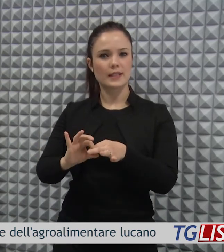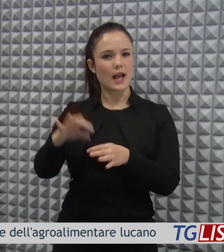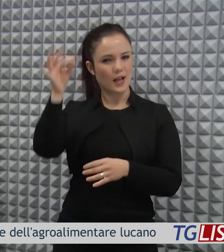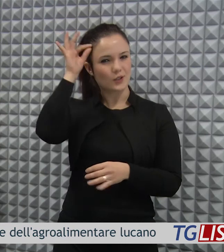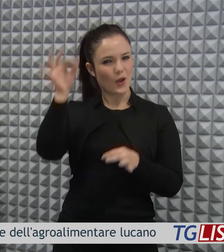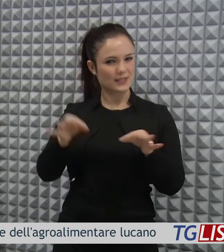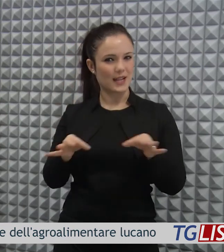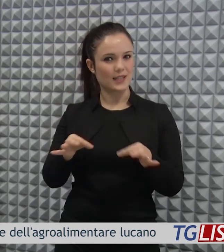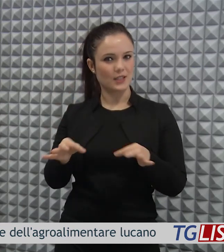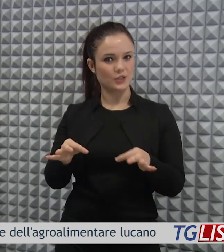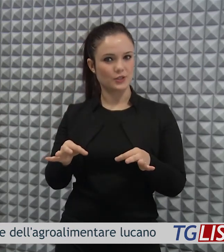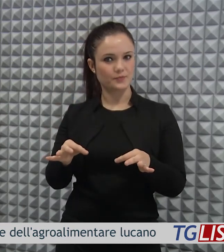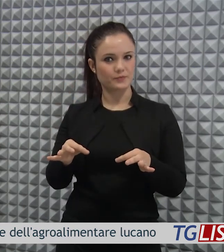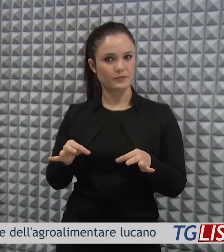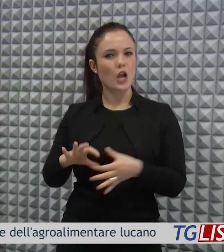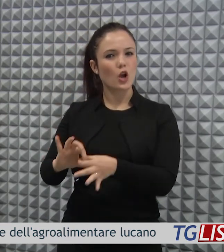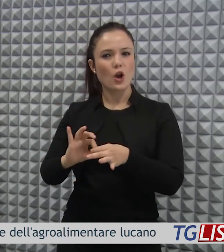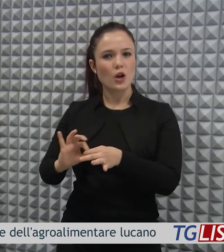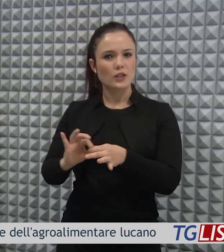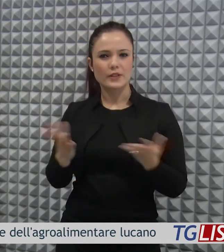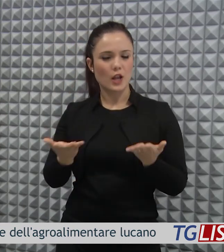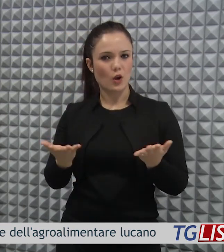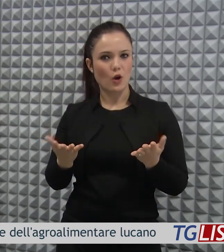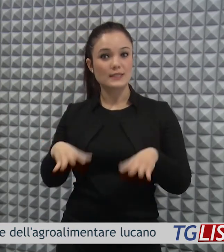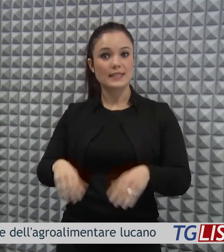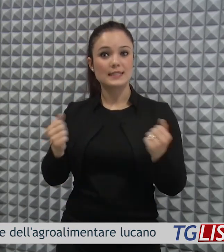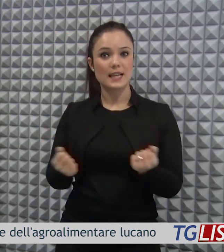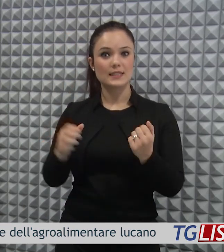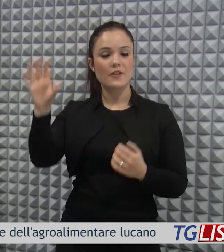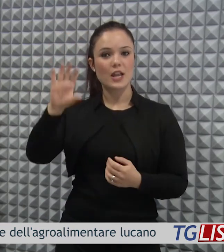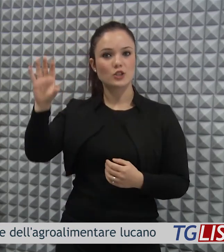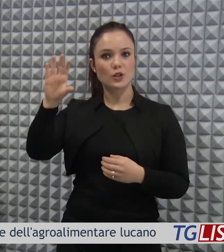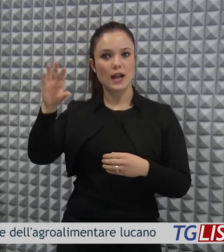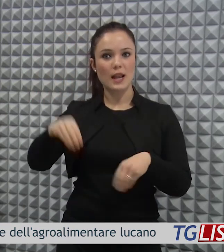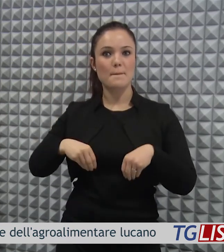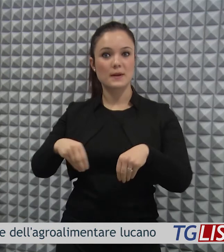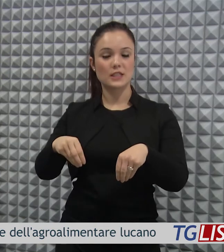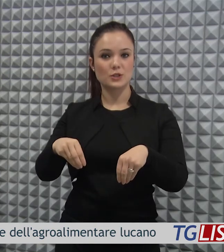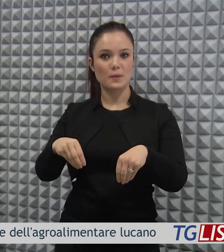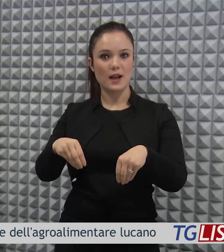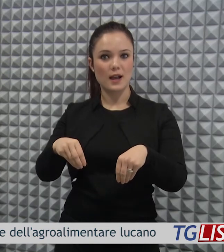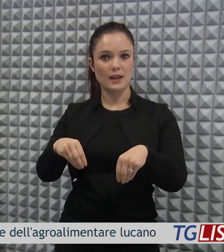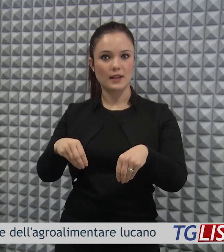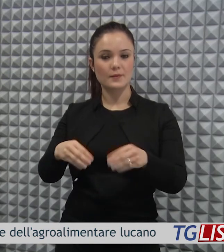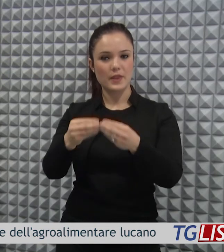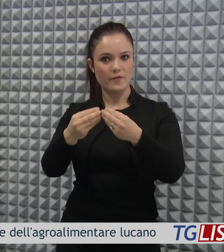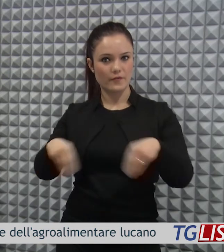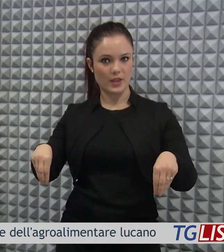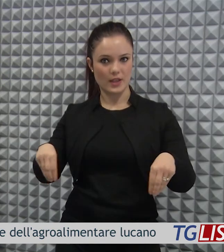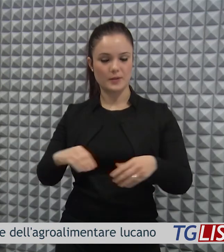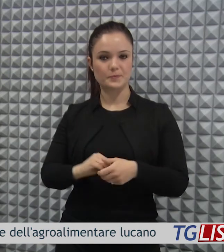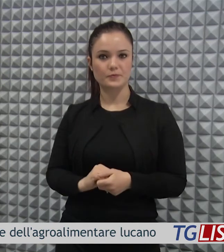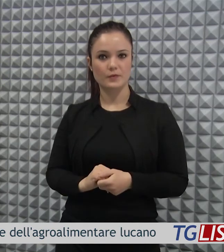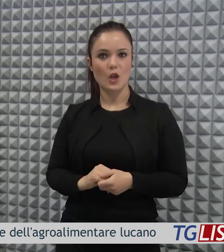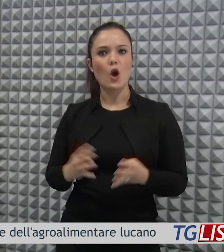strategicamente le iniziative regionali di partecipazione collettiva a